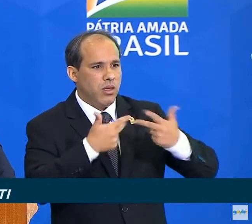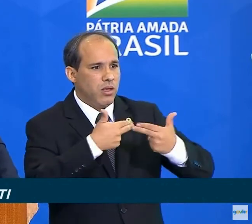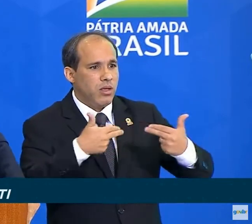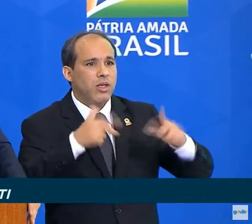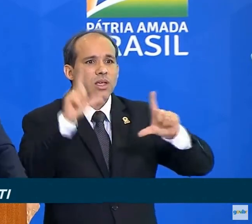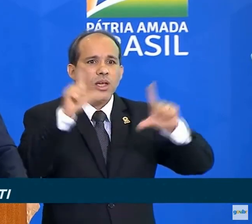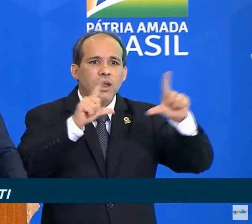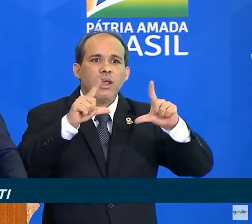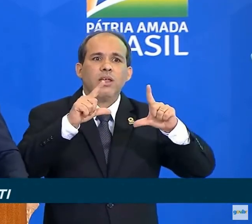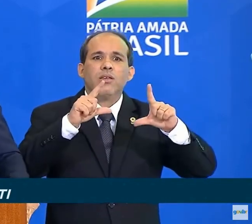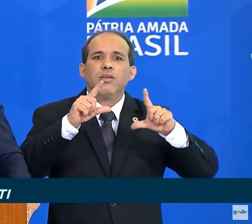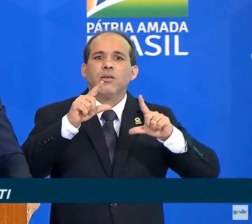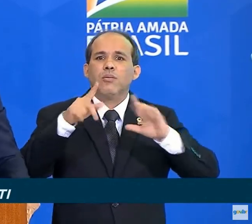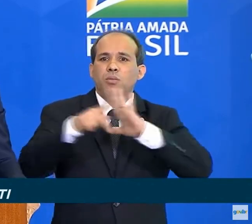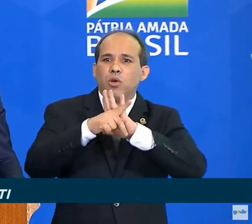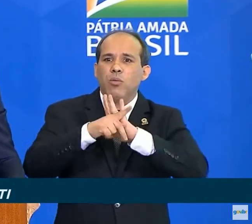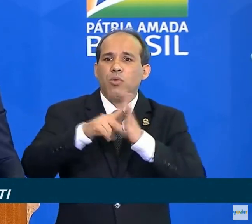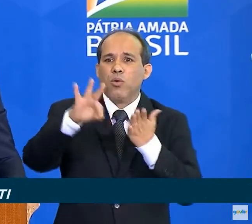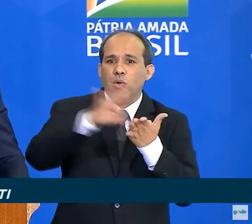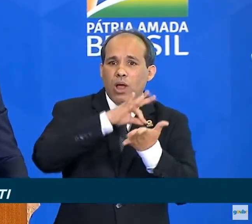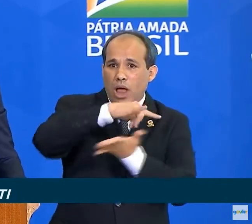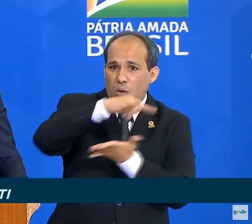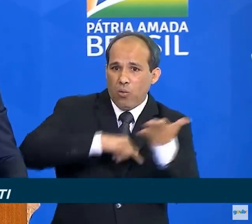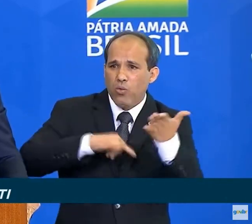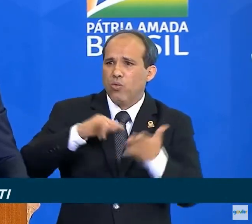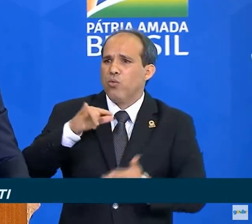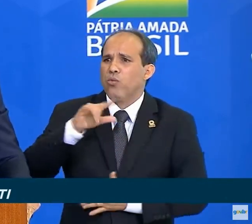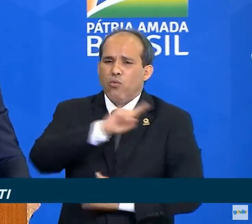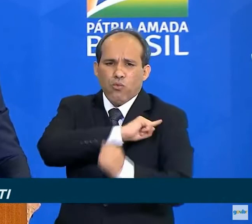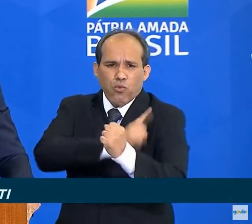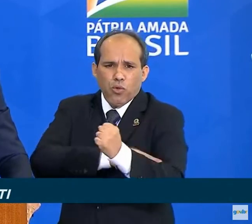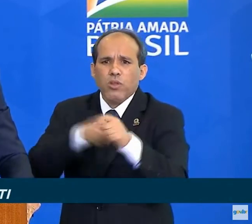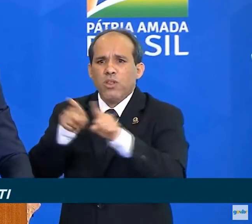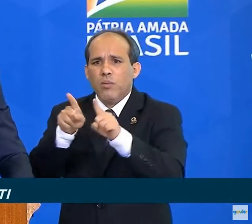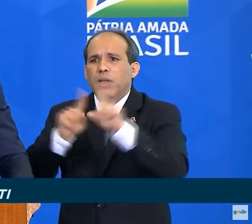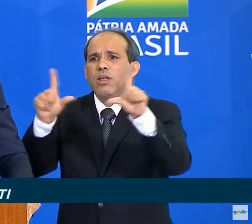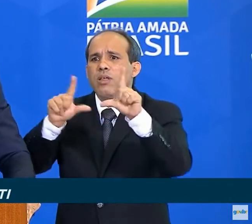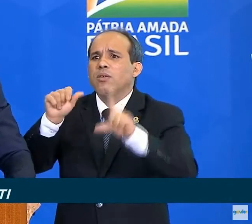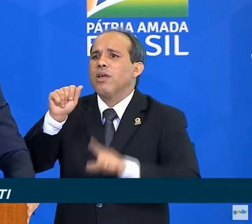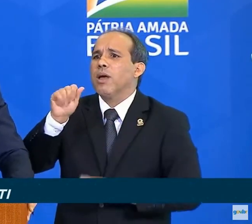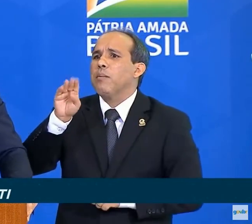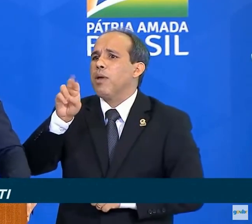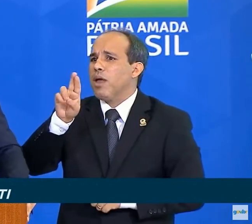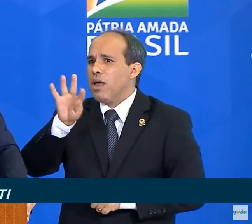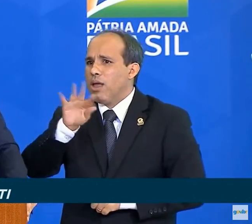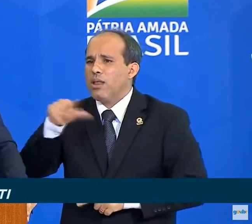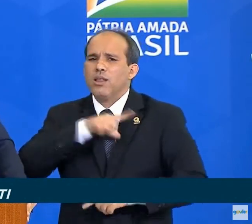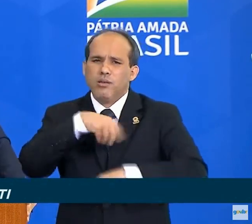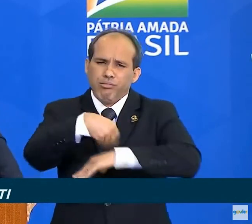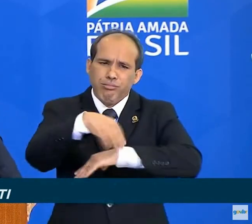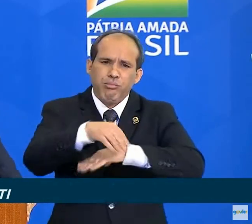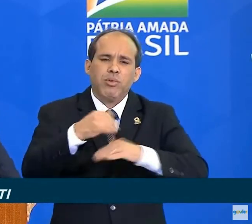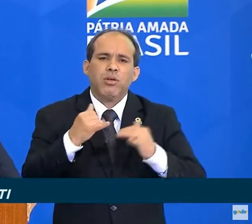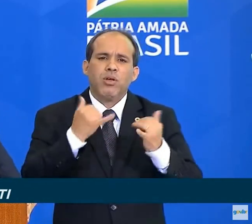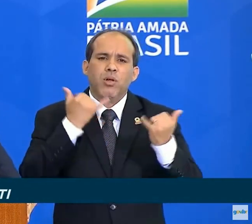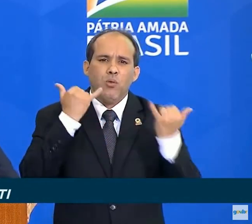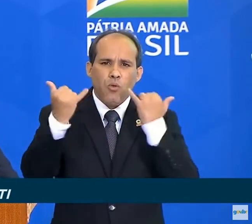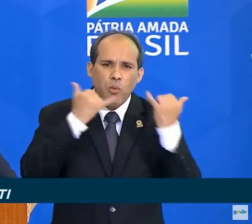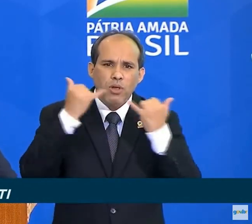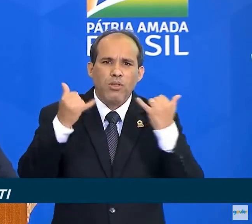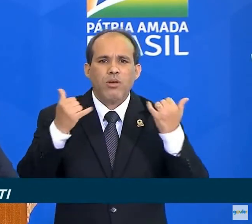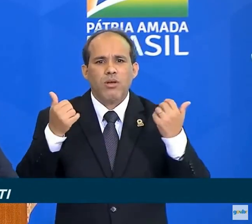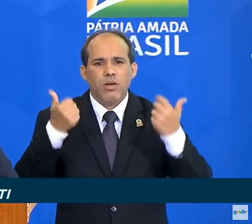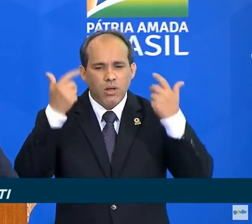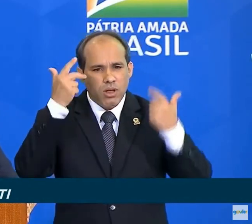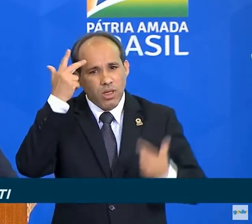fechada, a força e a abrangência da TV aberta, que leva informação e entretenimento ao território